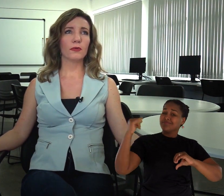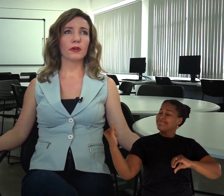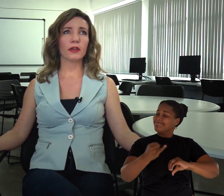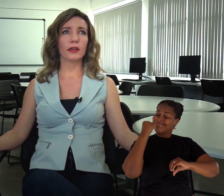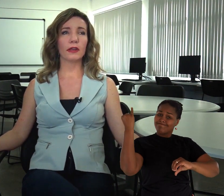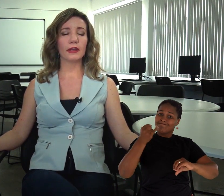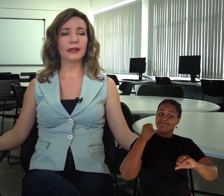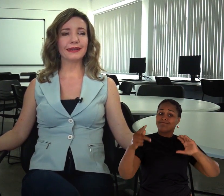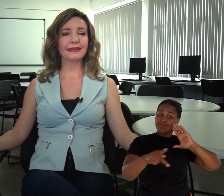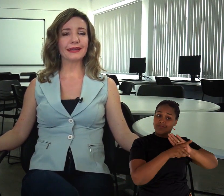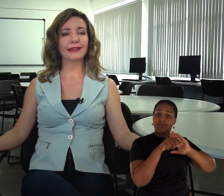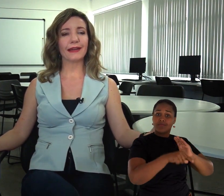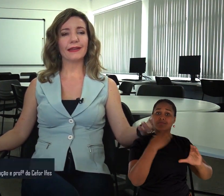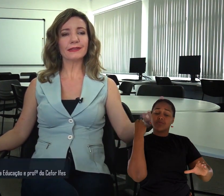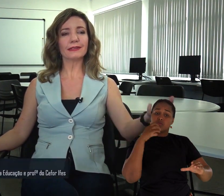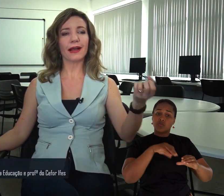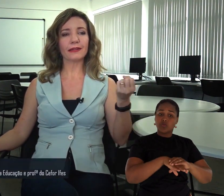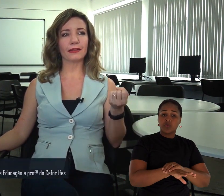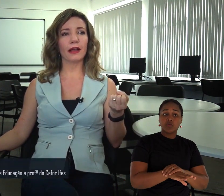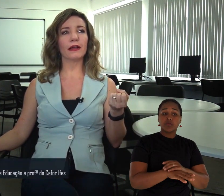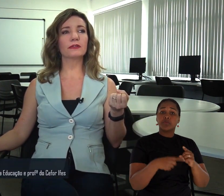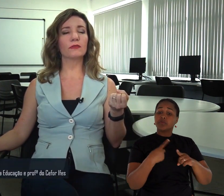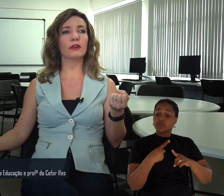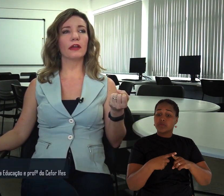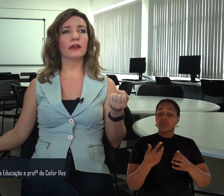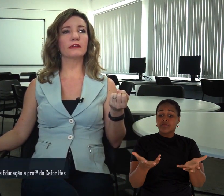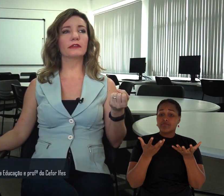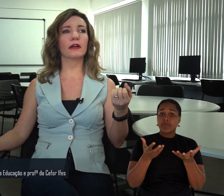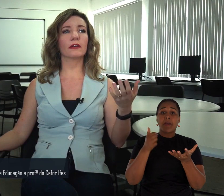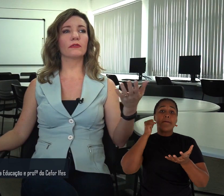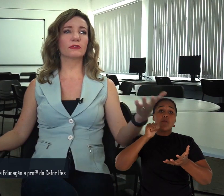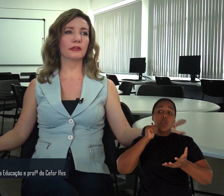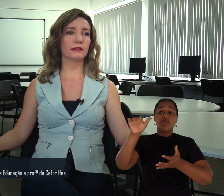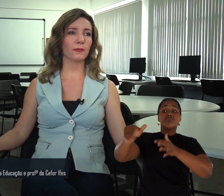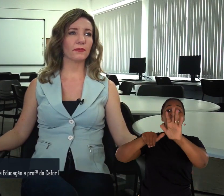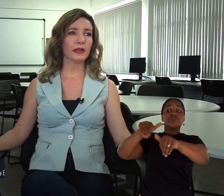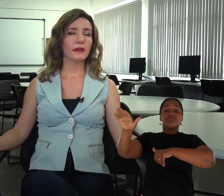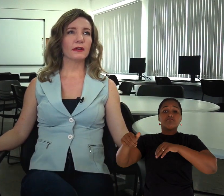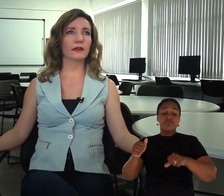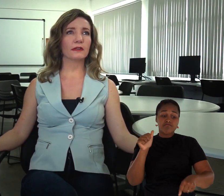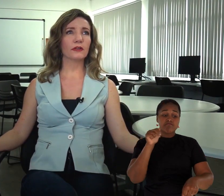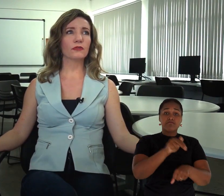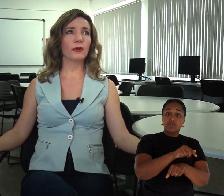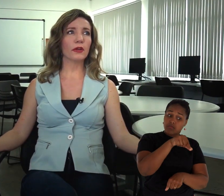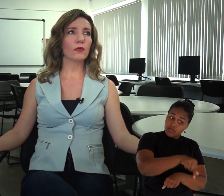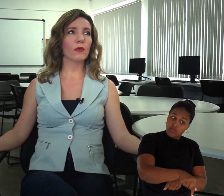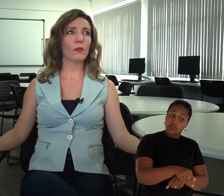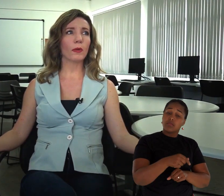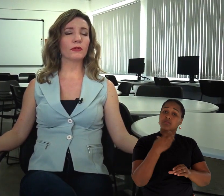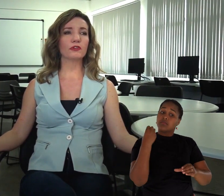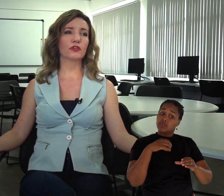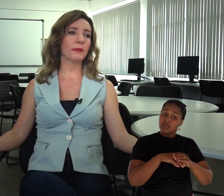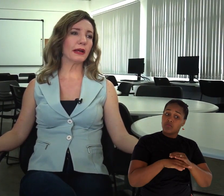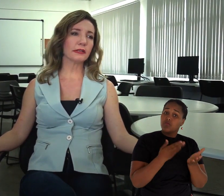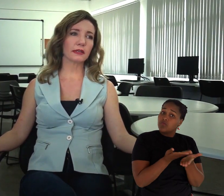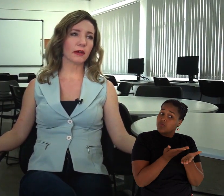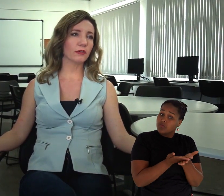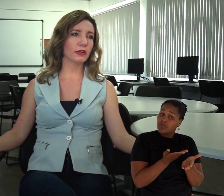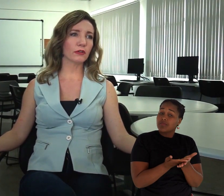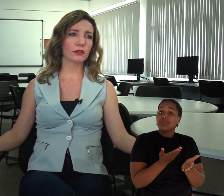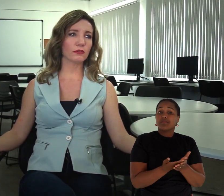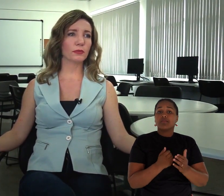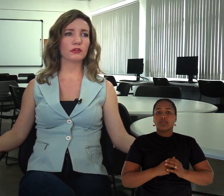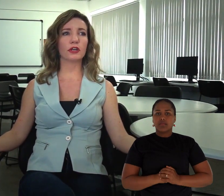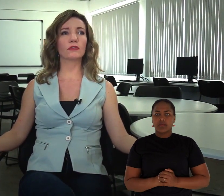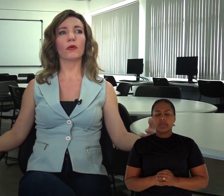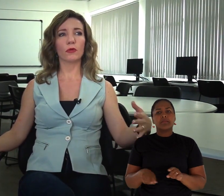porque ele tenta resgatar as mulheres na computação. Tanto eu como a professora Márcia, que